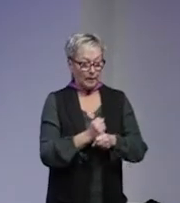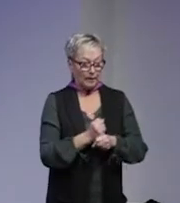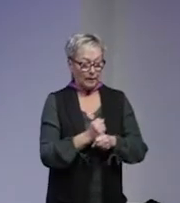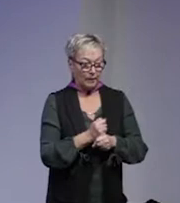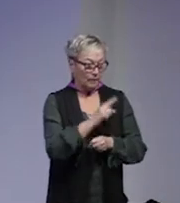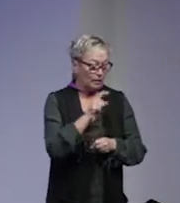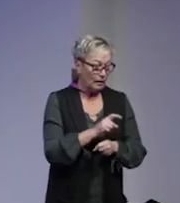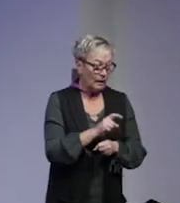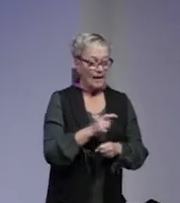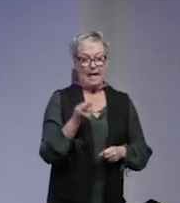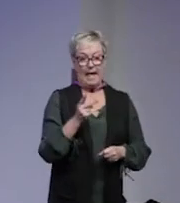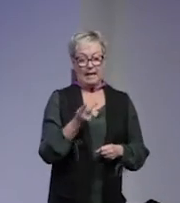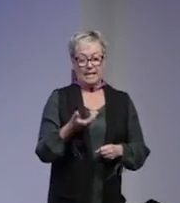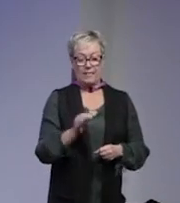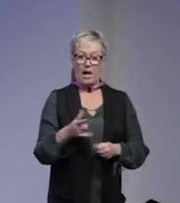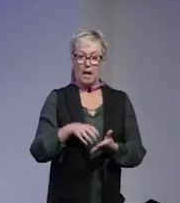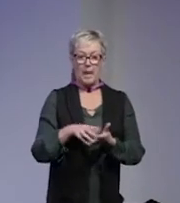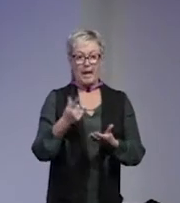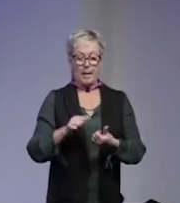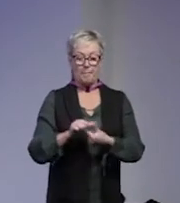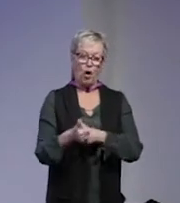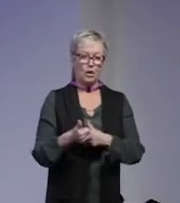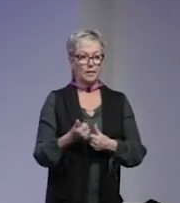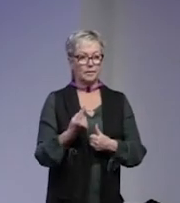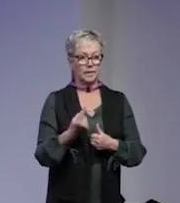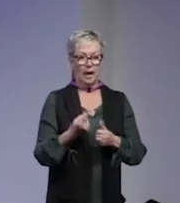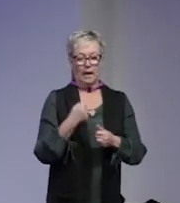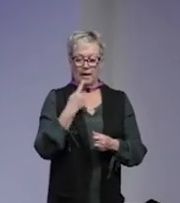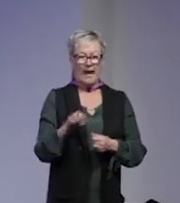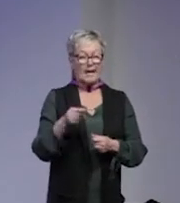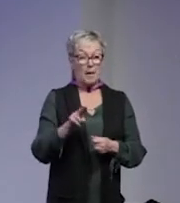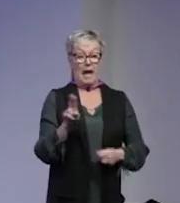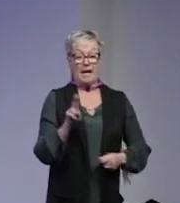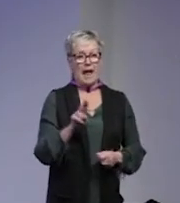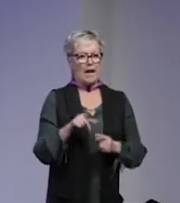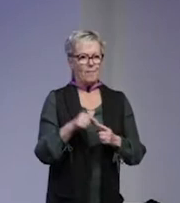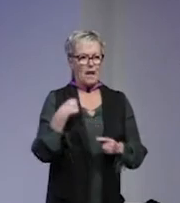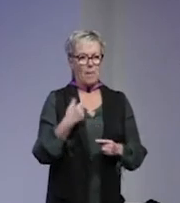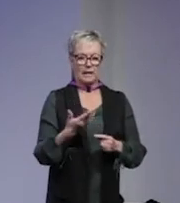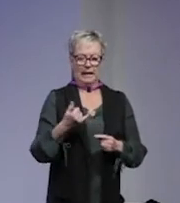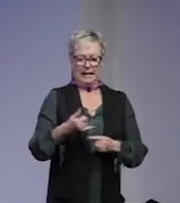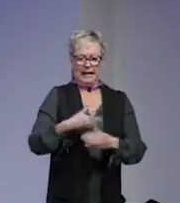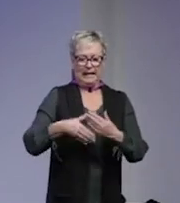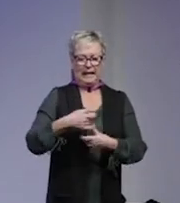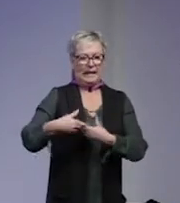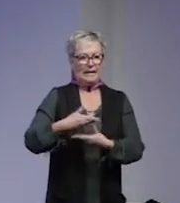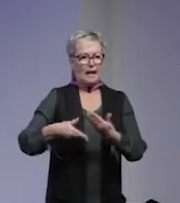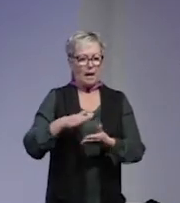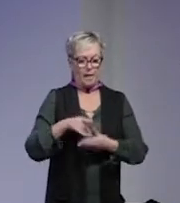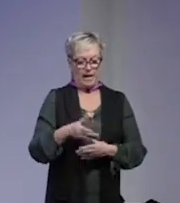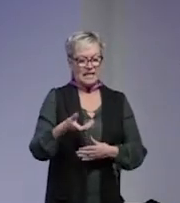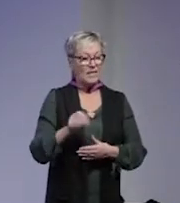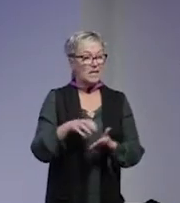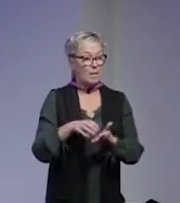Eller är det så att civilsamhället är en partner? Ett sätt att exemplifiera detta är när väljer man att interagera med civilsamhället i det här